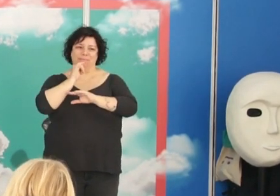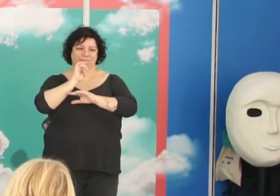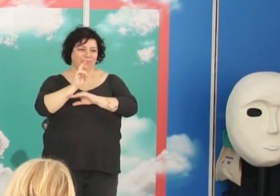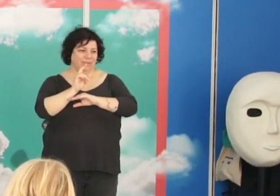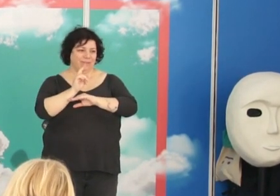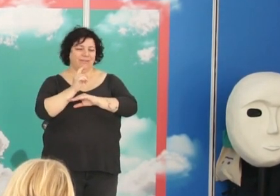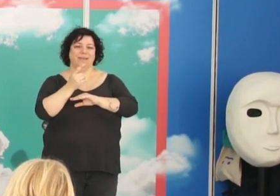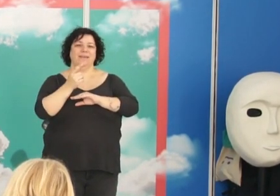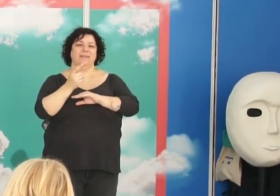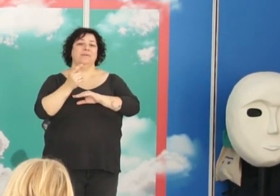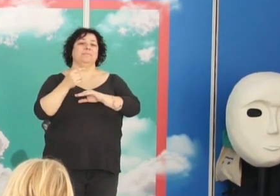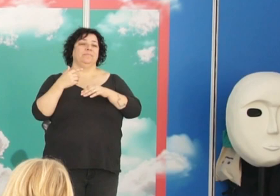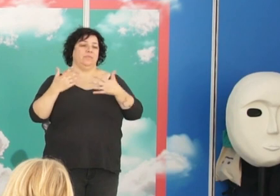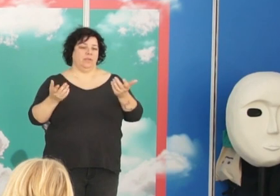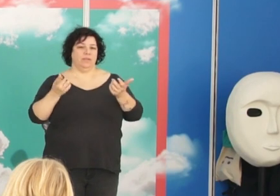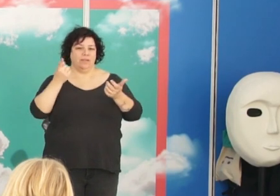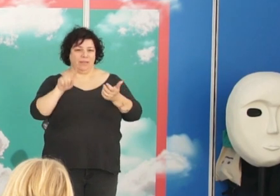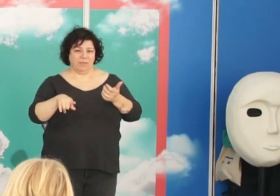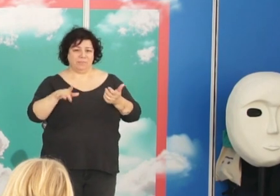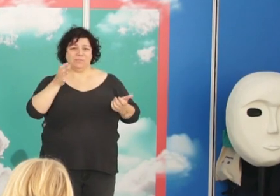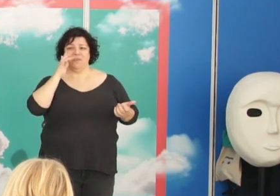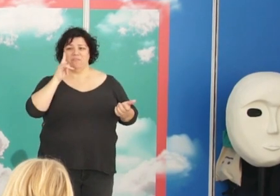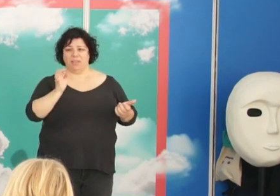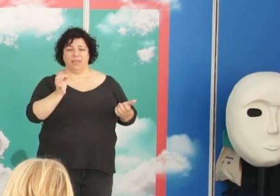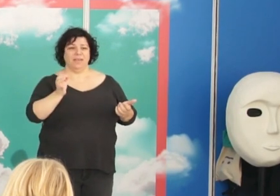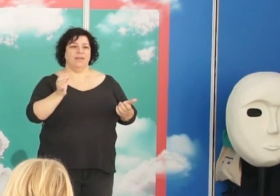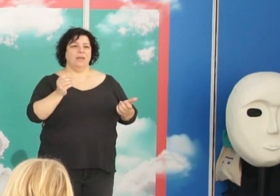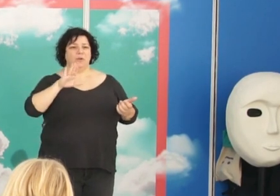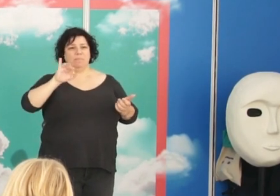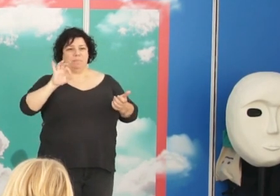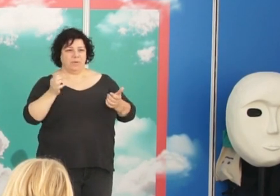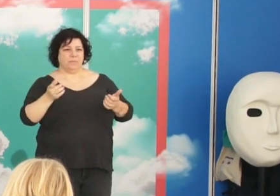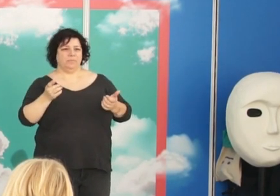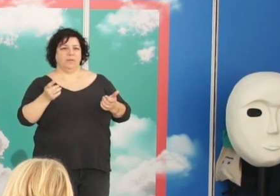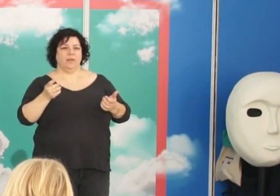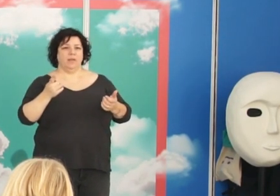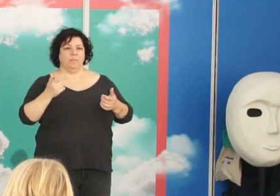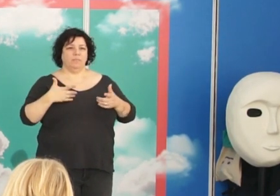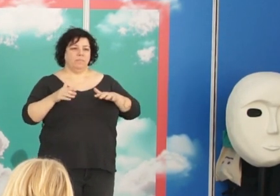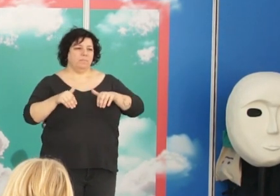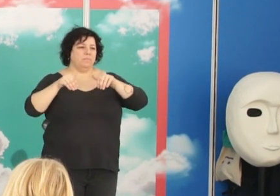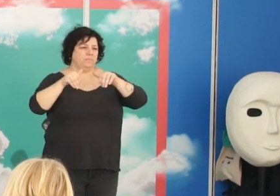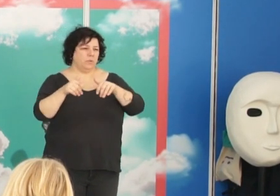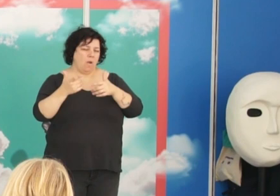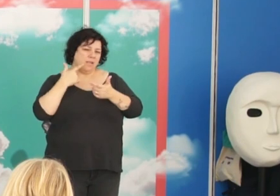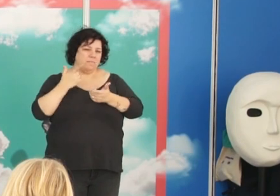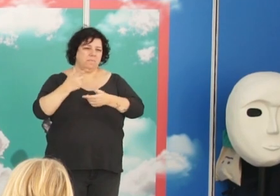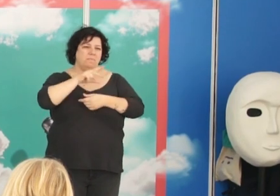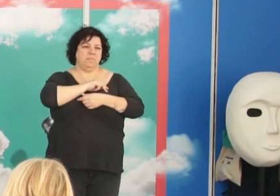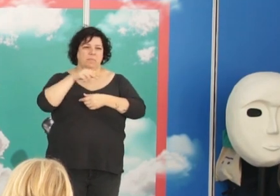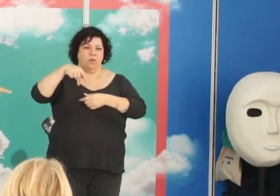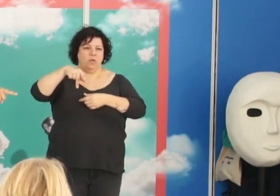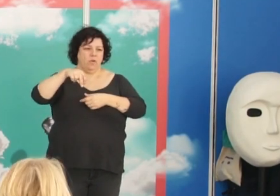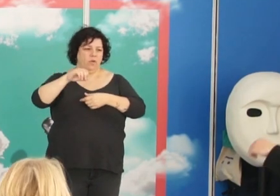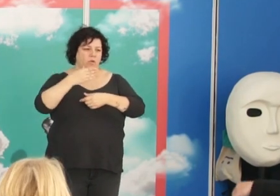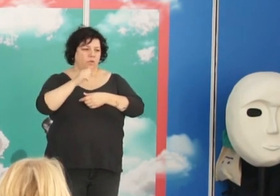el país para conseguirlo. También es verdad, se ha dicho, bueno, Pío del Río Ortega no le dieron el Premio Nobel, disculpen,